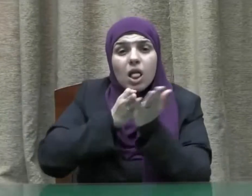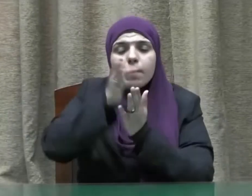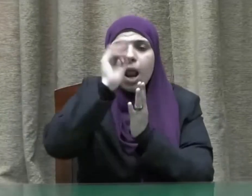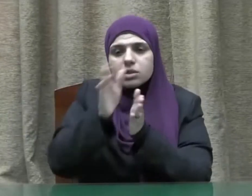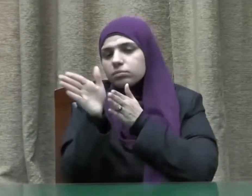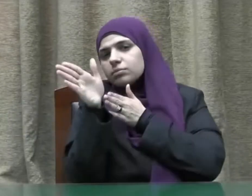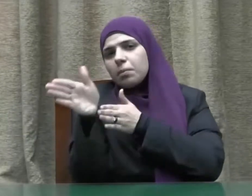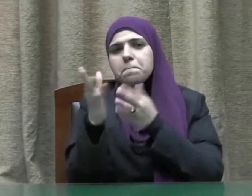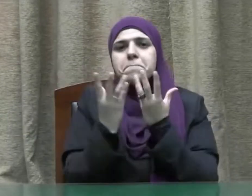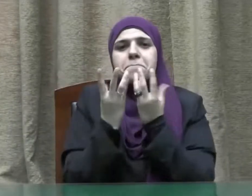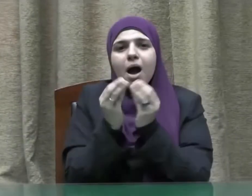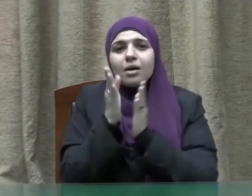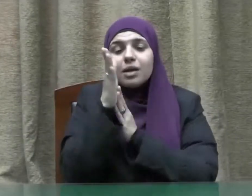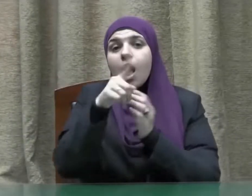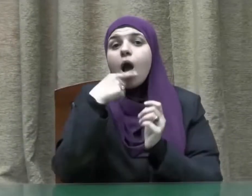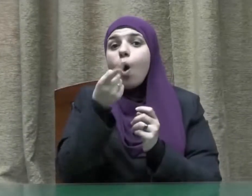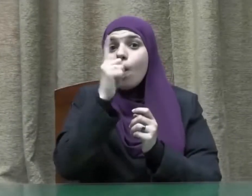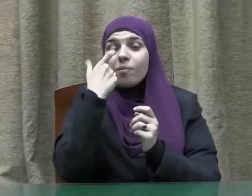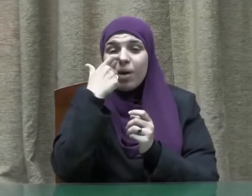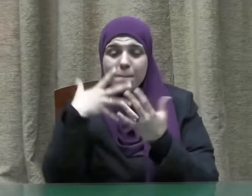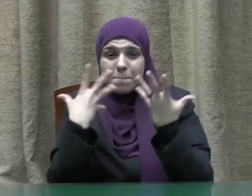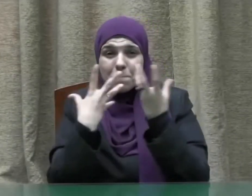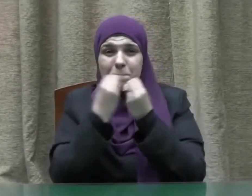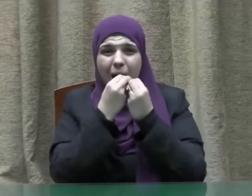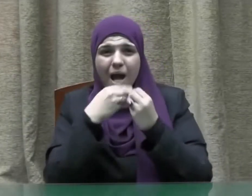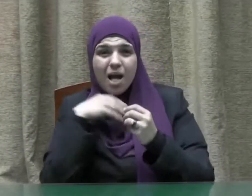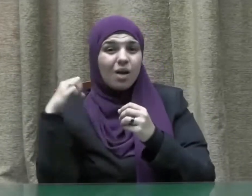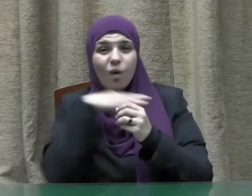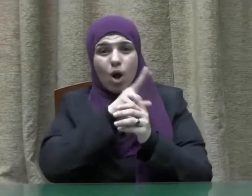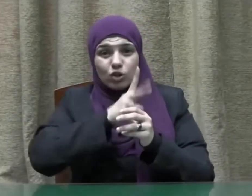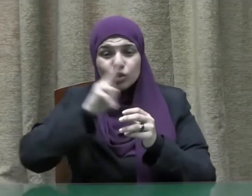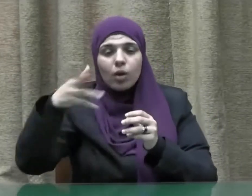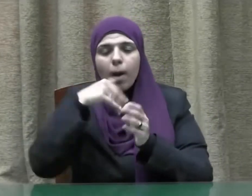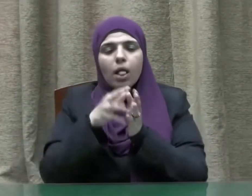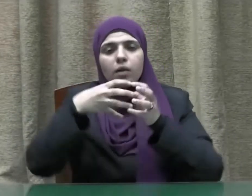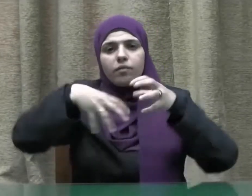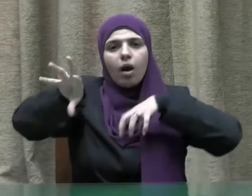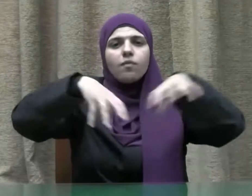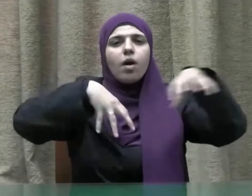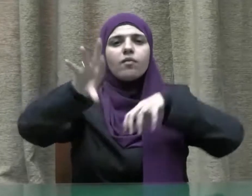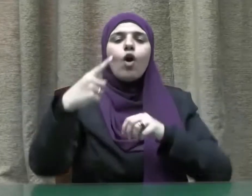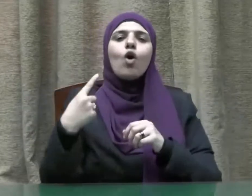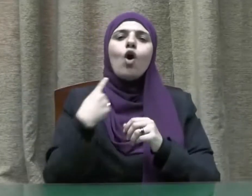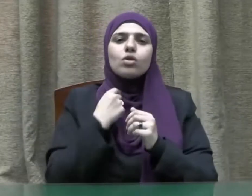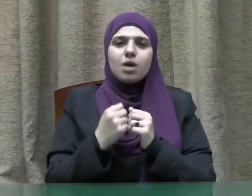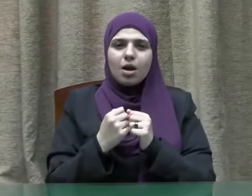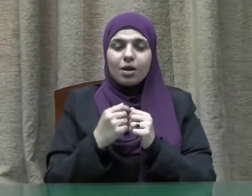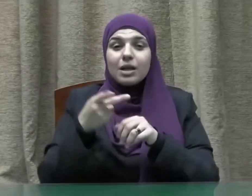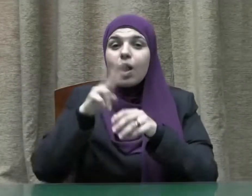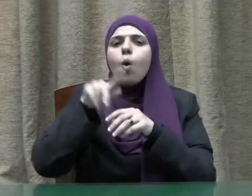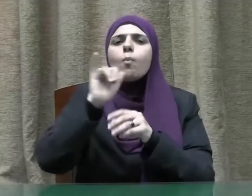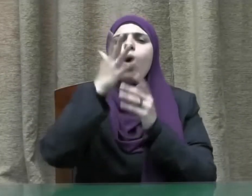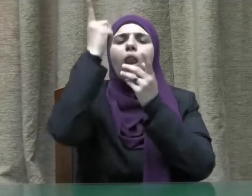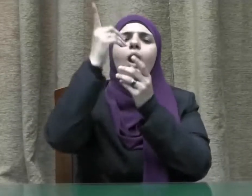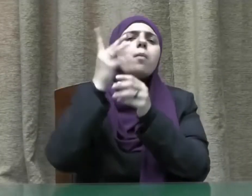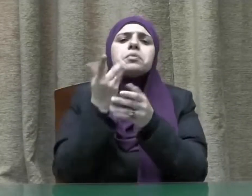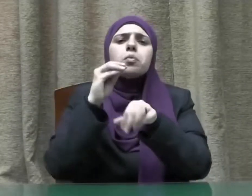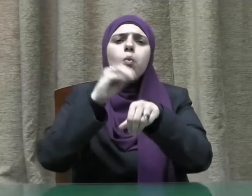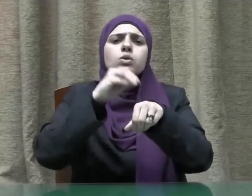فاتبعوه ولا تتبعوا السبل فتفرق بكم عن سبيله ذلكم وصاكم